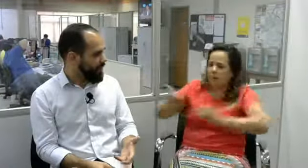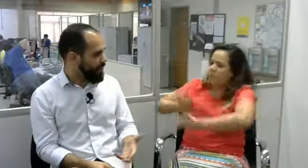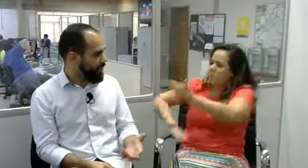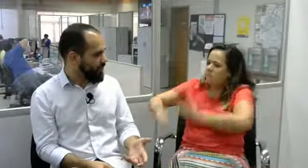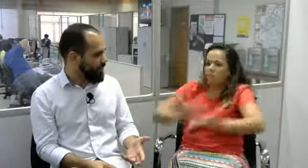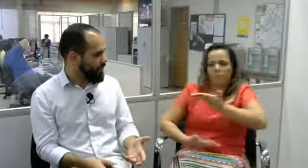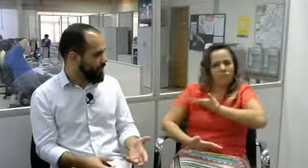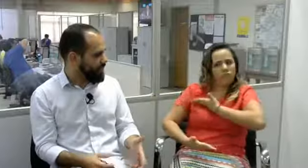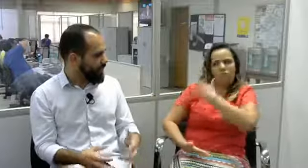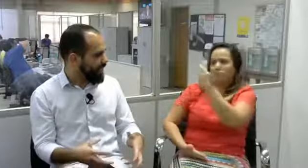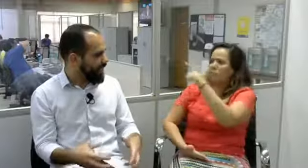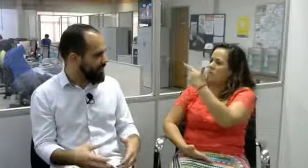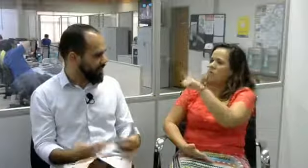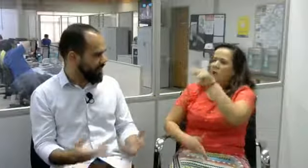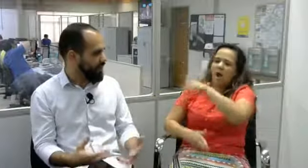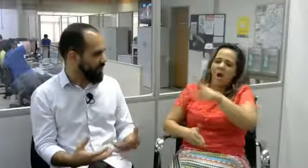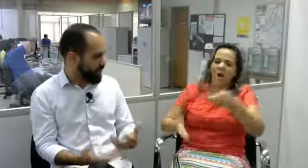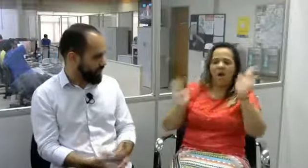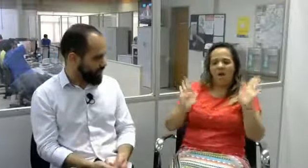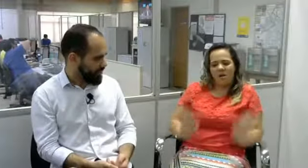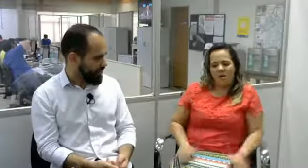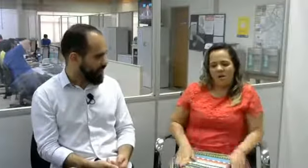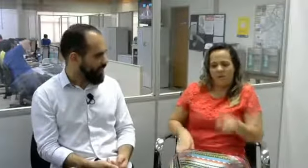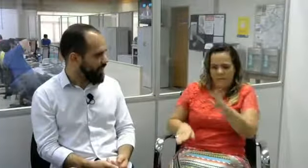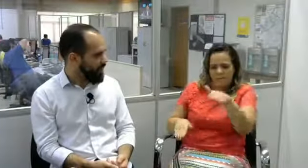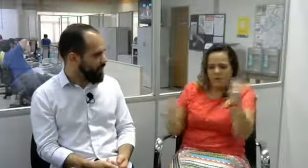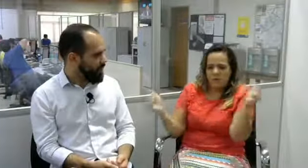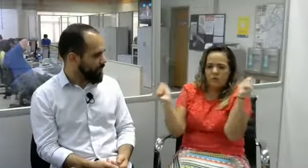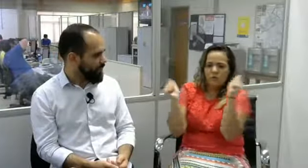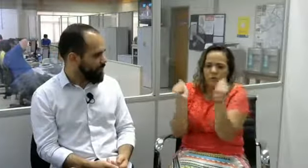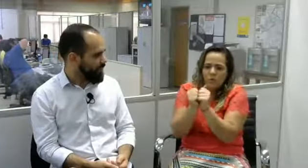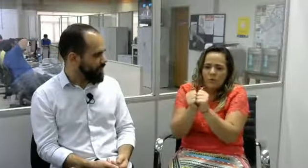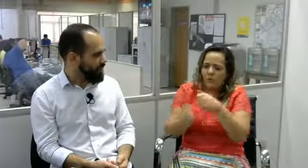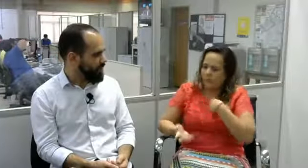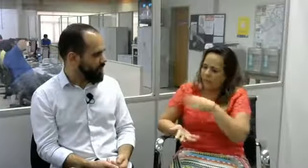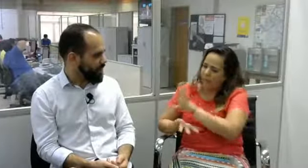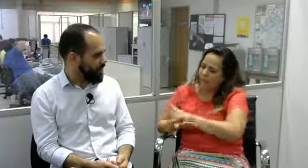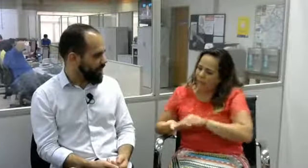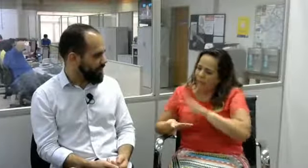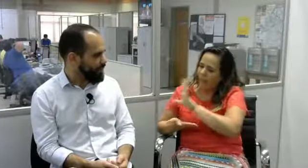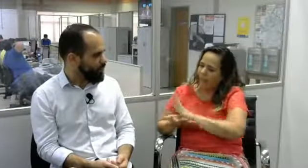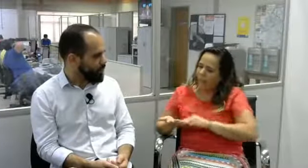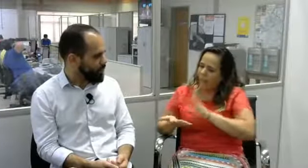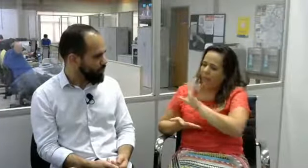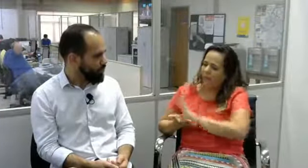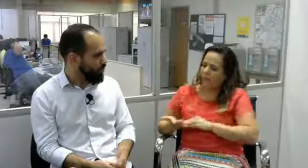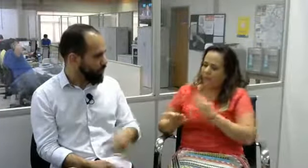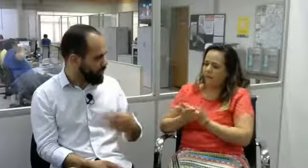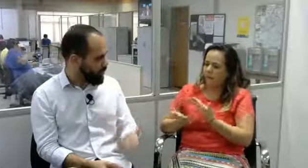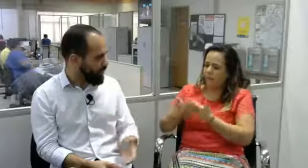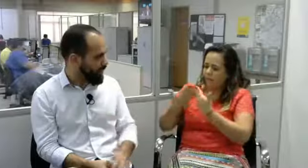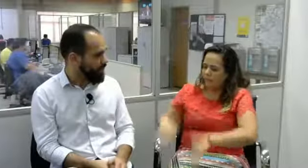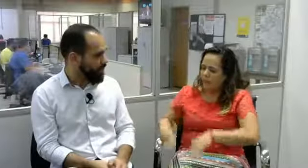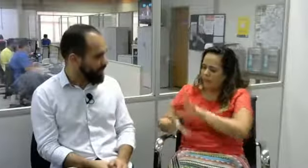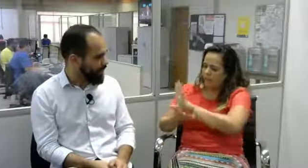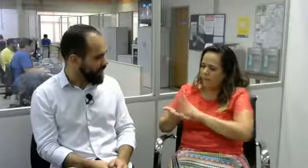professores não trabalhavam essa questão inclusiva, né? Os professores pediam que nós ficássemos juntos com outros colegas copiando.